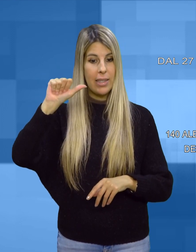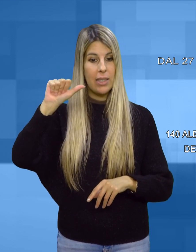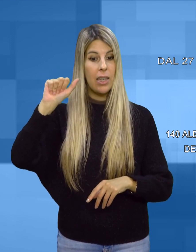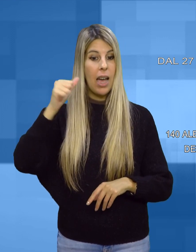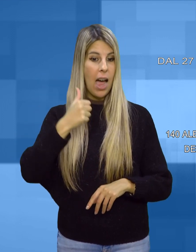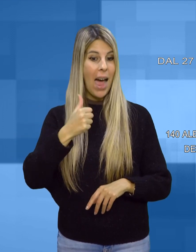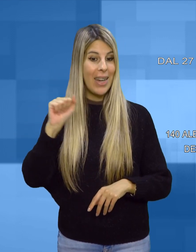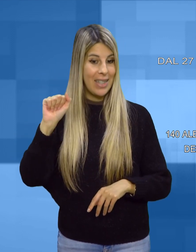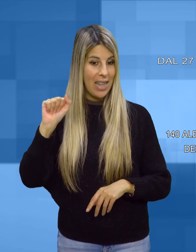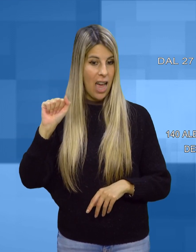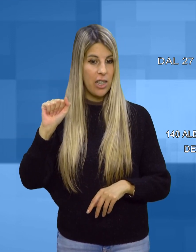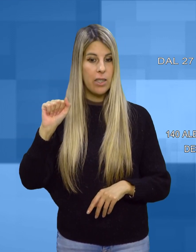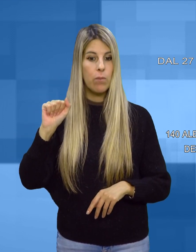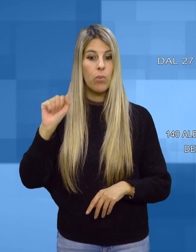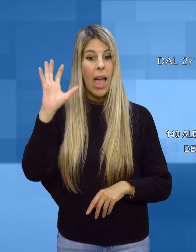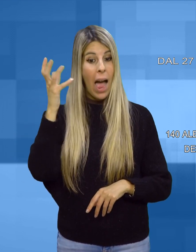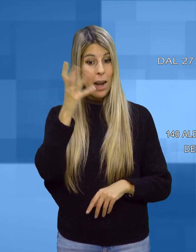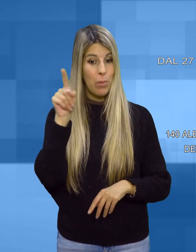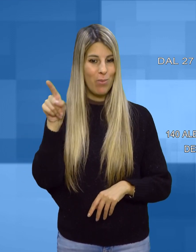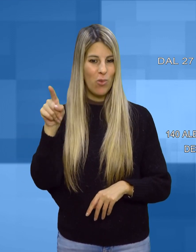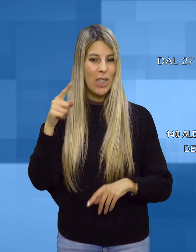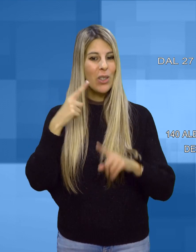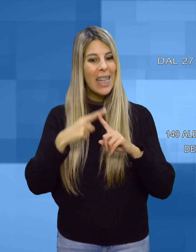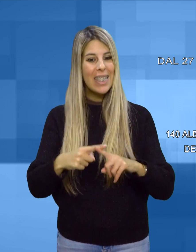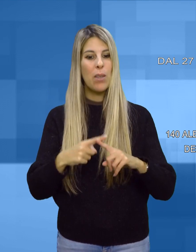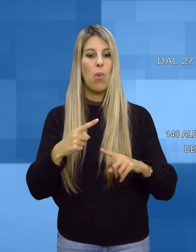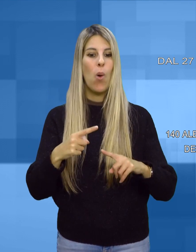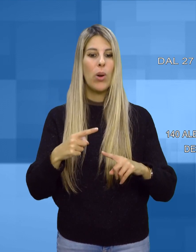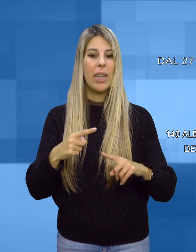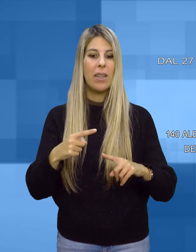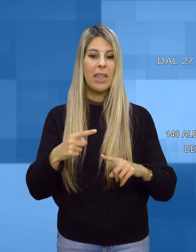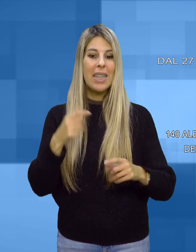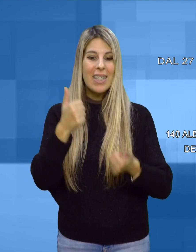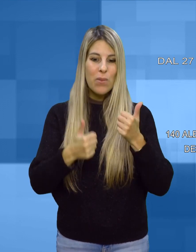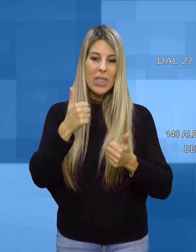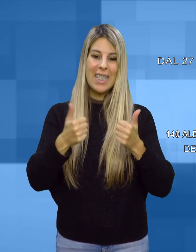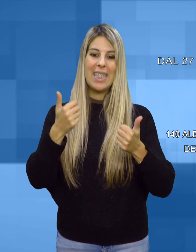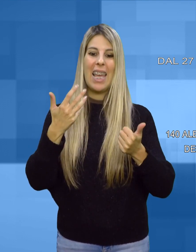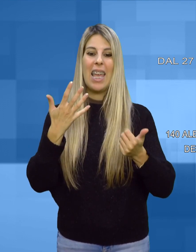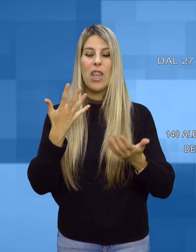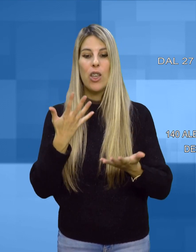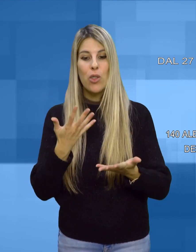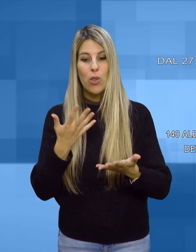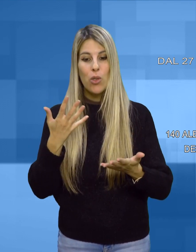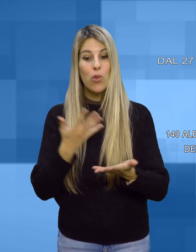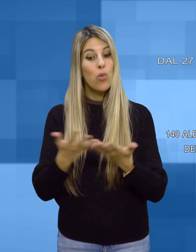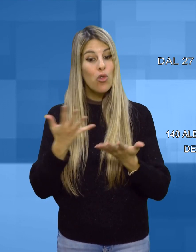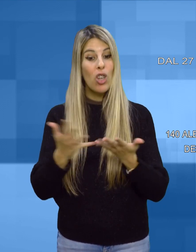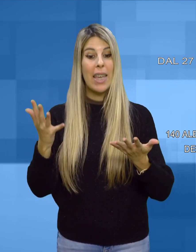questi alberi saranno testimoni delle avventure, delle sfide e dei successi di ogni bambino nato a Oristano nel 2022